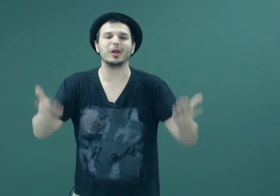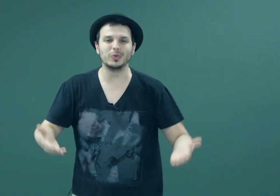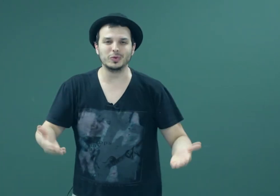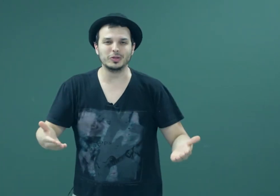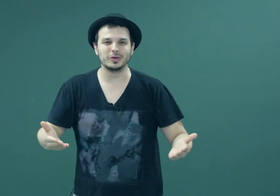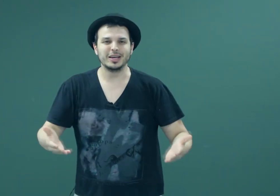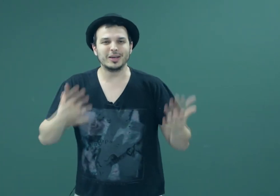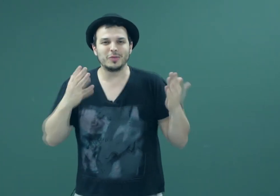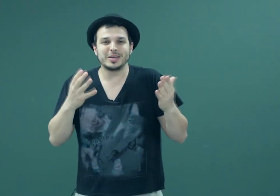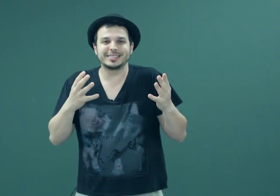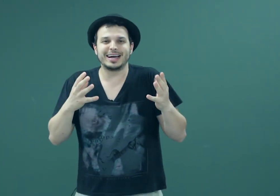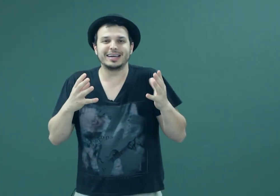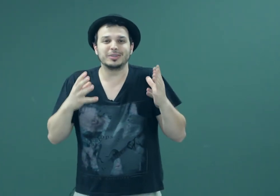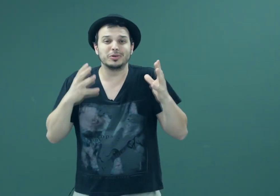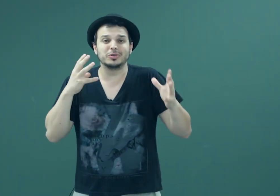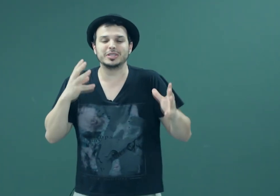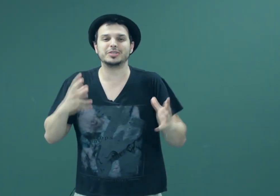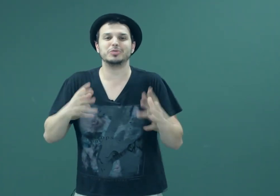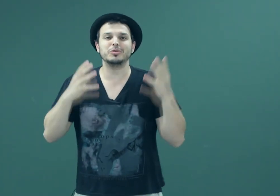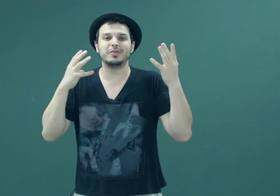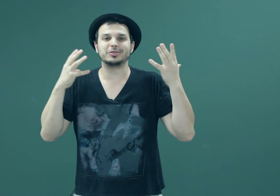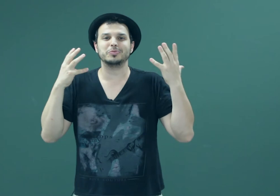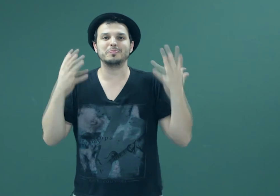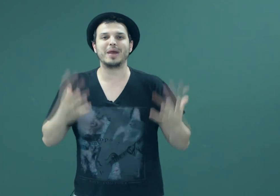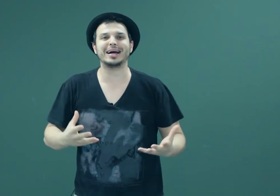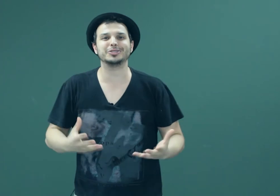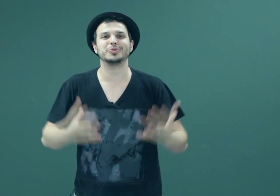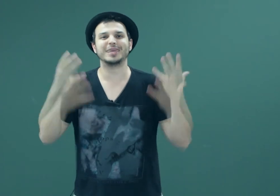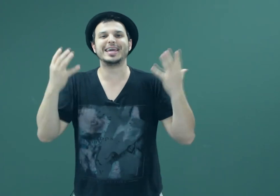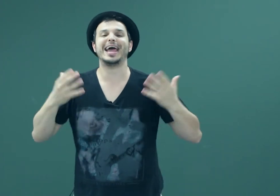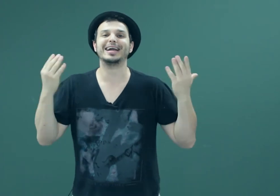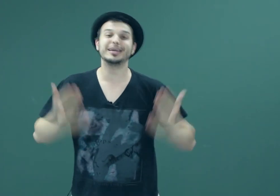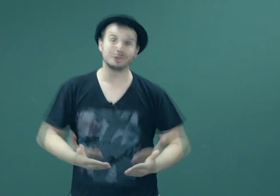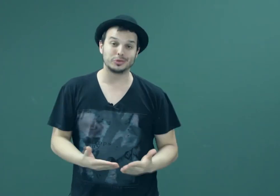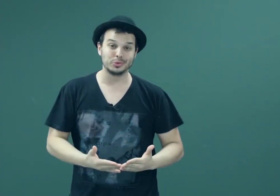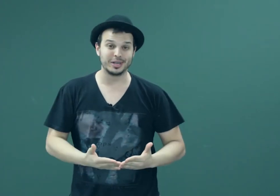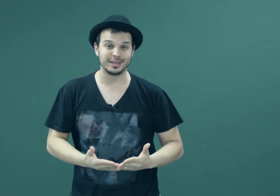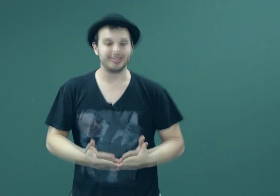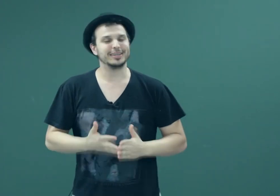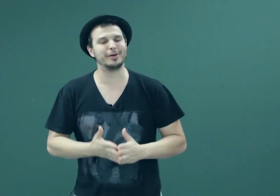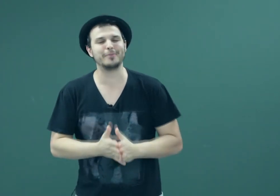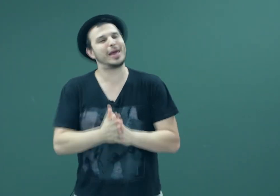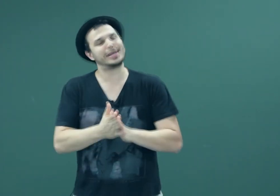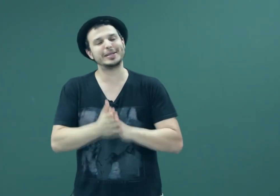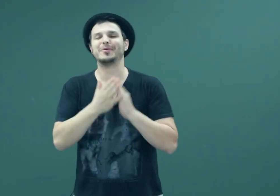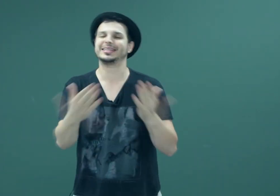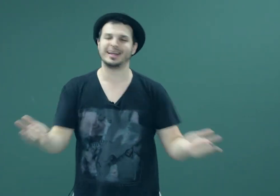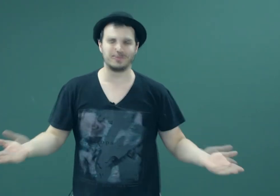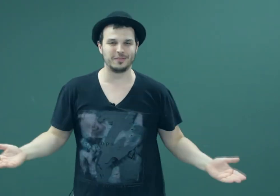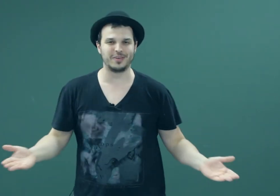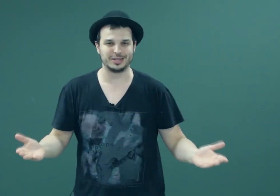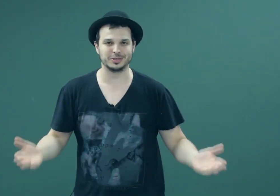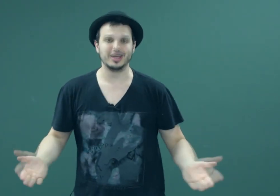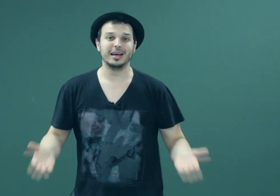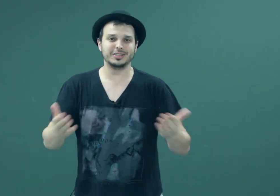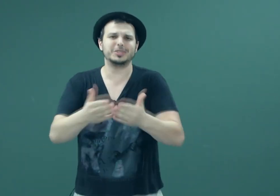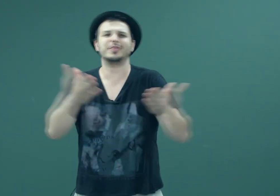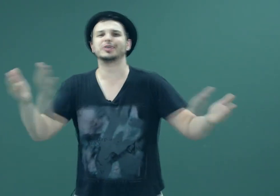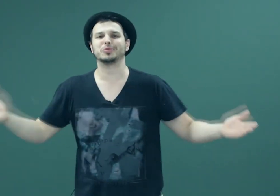aluno e começar a introduzir esse universo mágico que é a leitura? Bem, não é tarefa fácil. A gente vê as